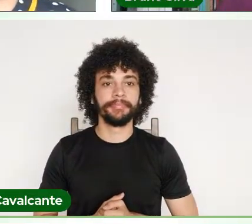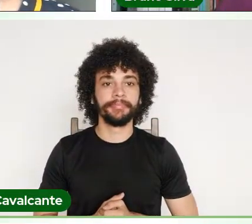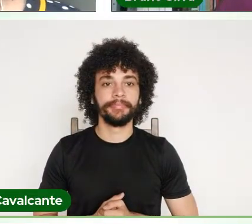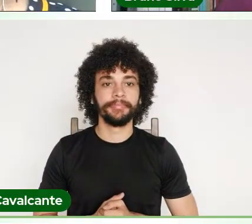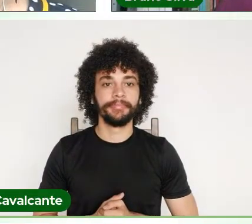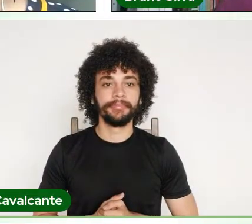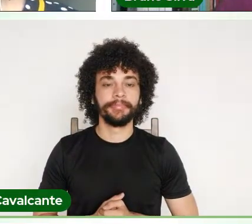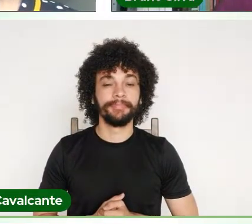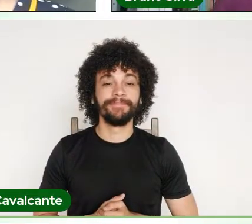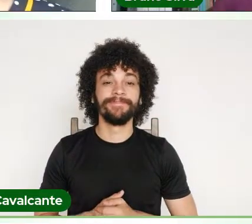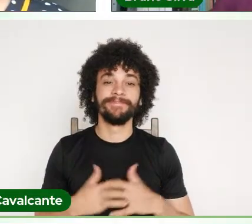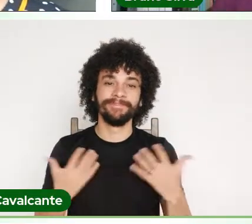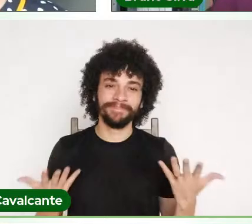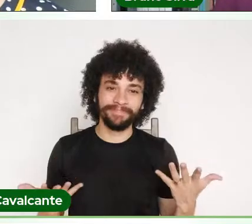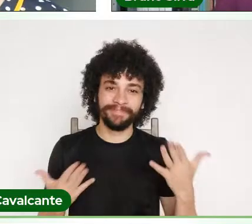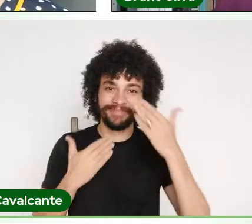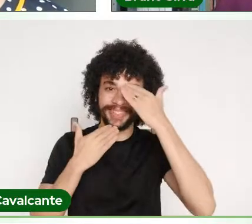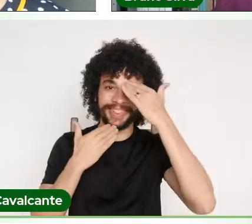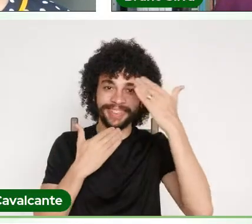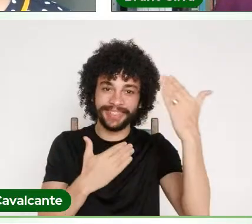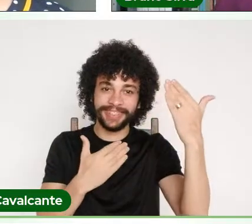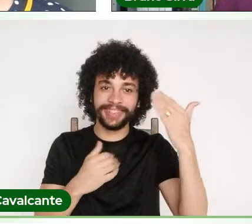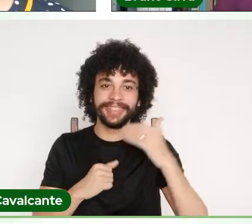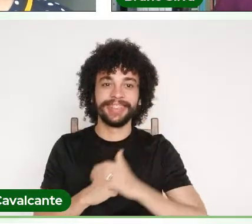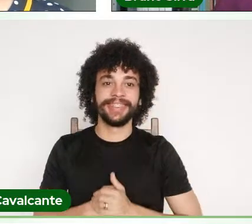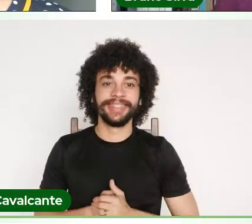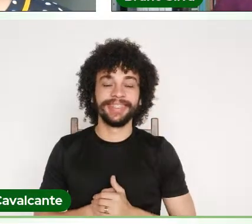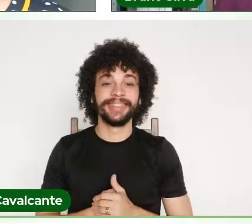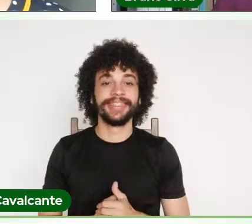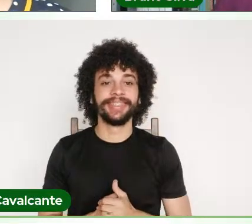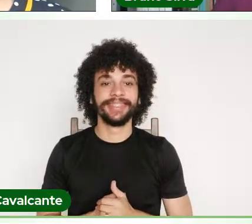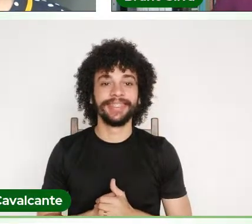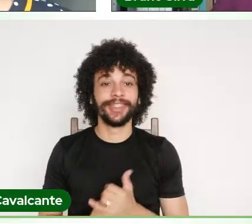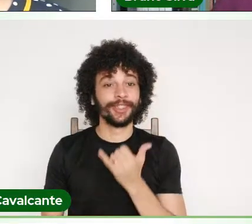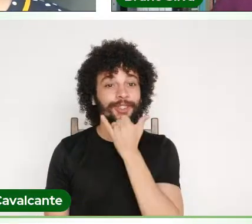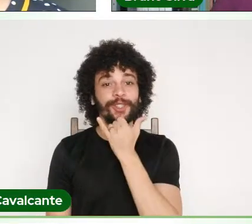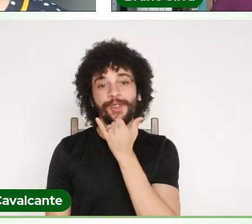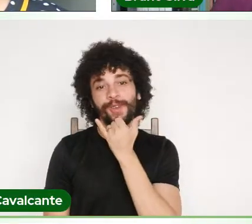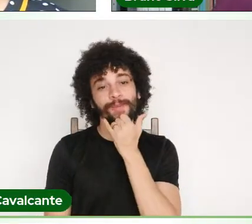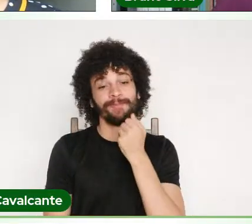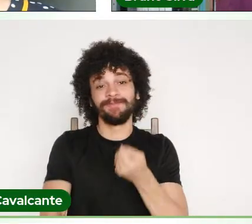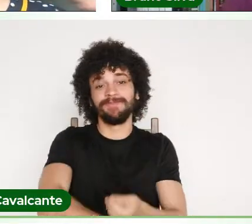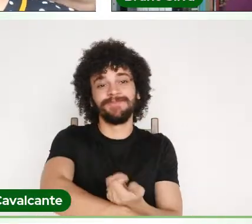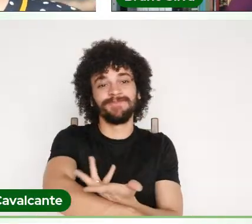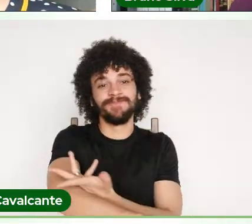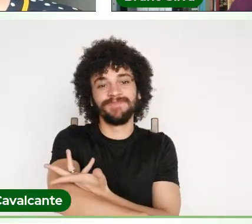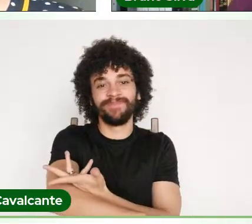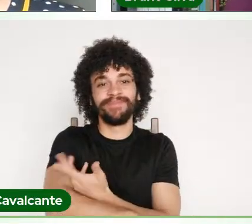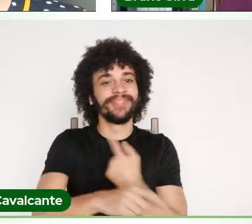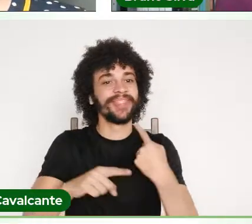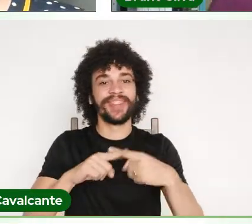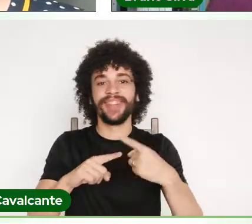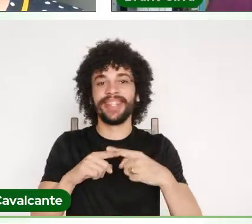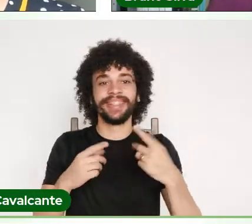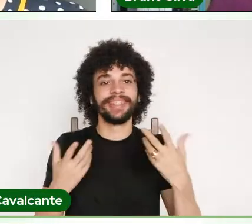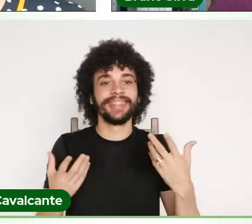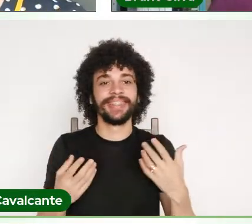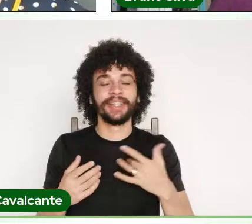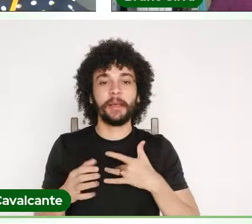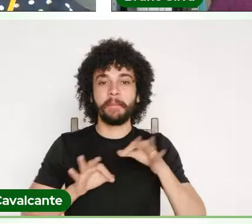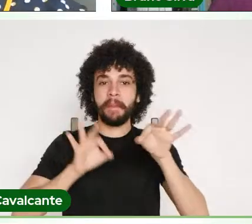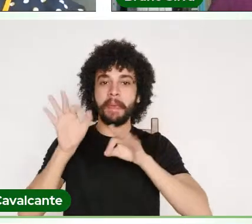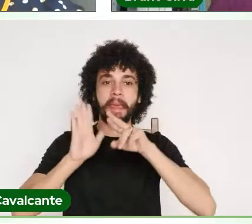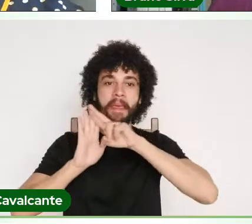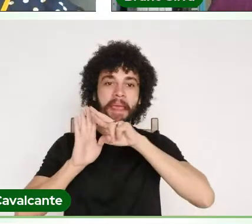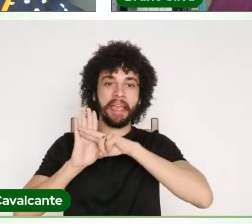Muito obrigado. Desculpe a emoção, mas eu tinha preparado até um roteiro aqui, mas